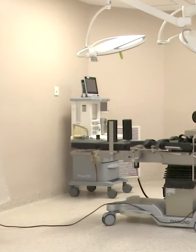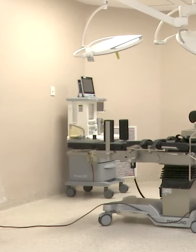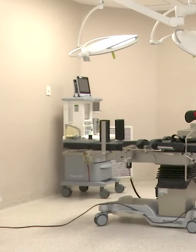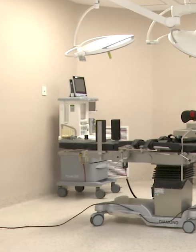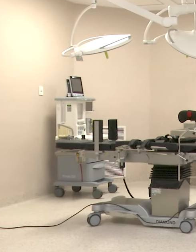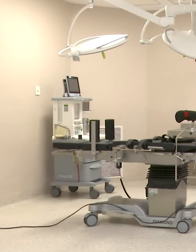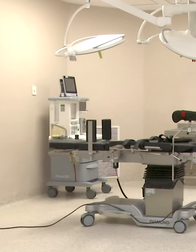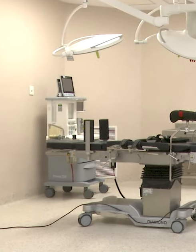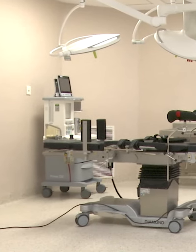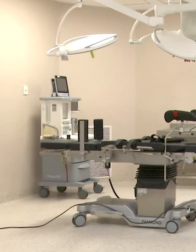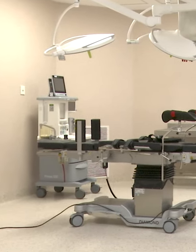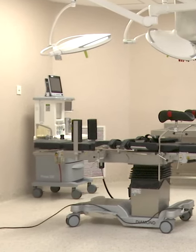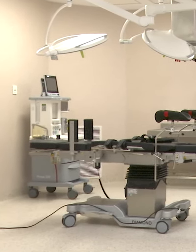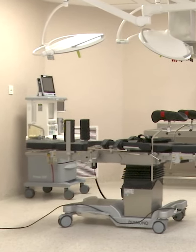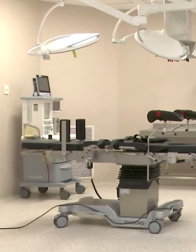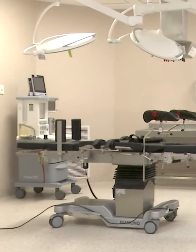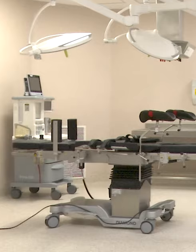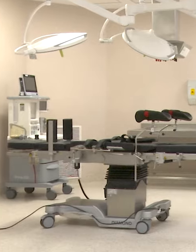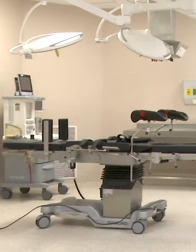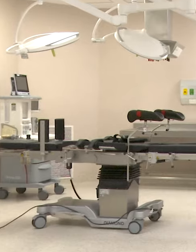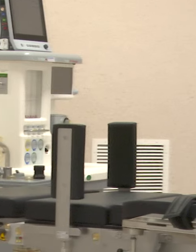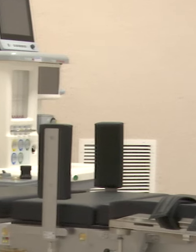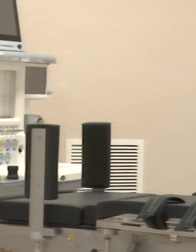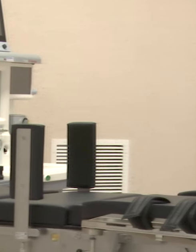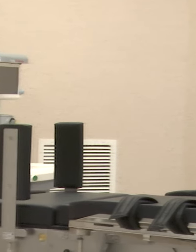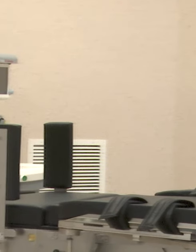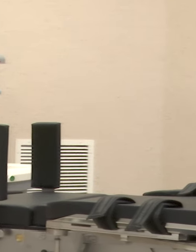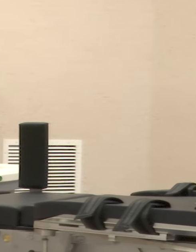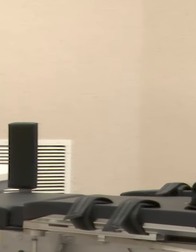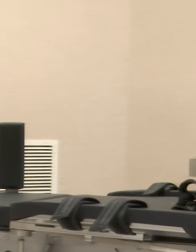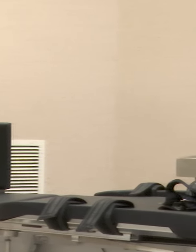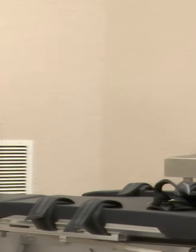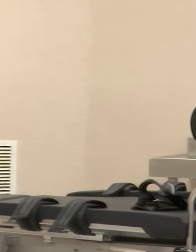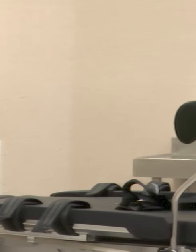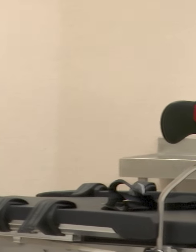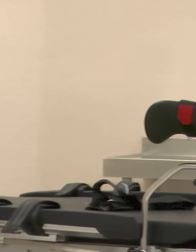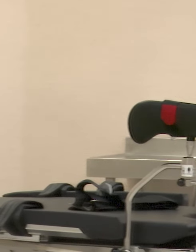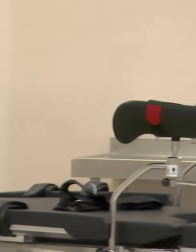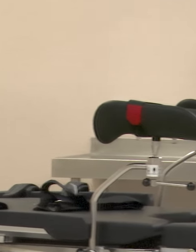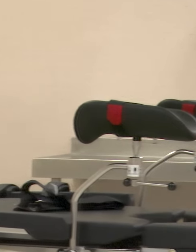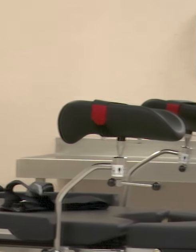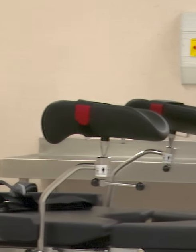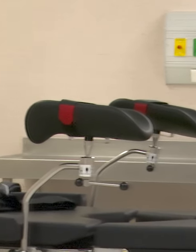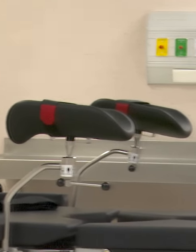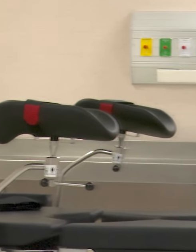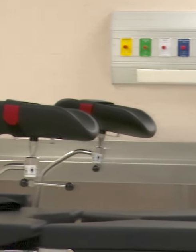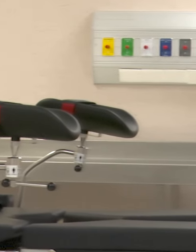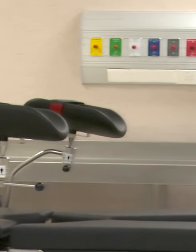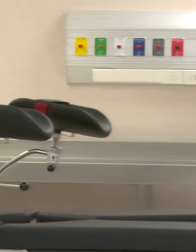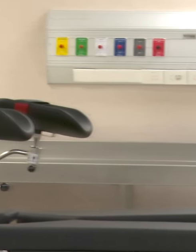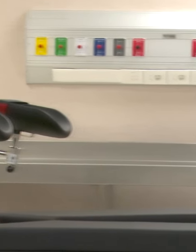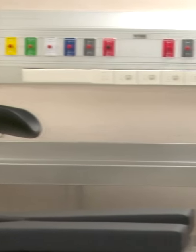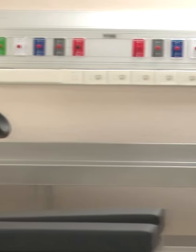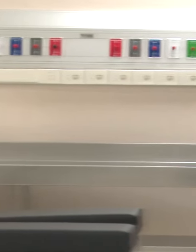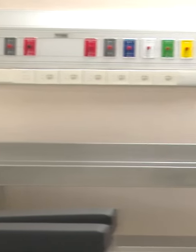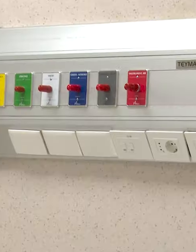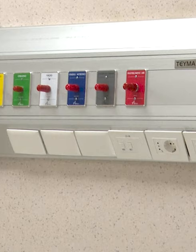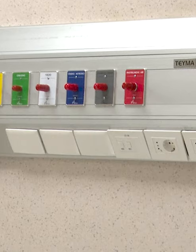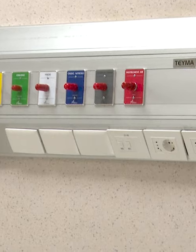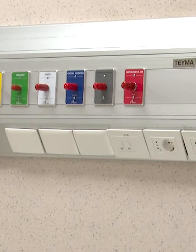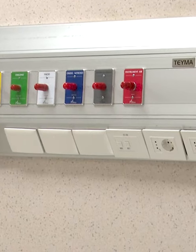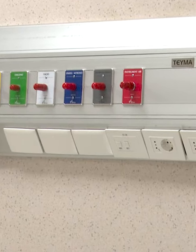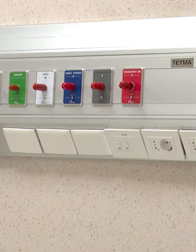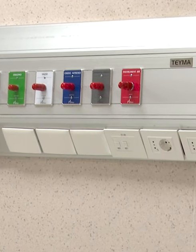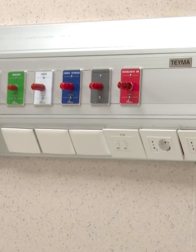este hospital es de 15 millones de dólares para lo que fue la obra. No solo del hospital sino que la